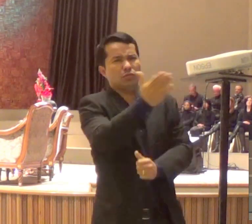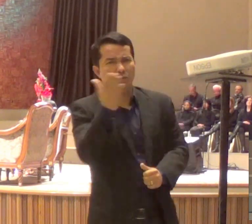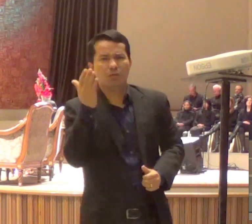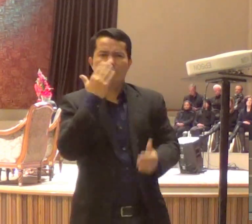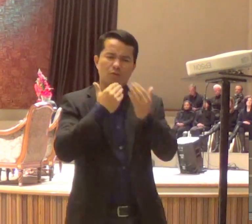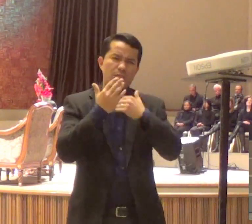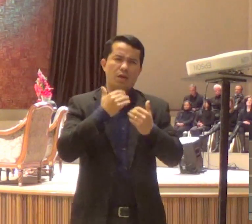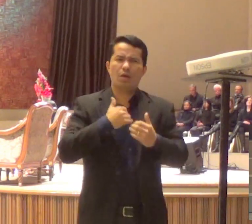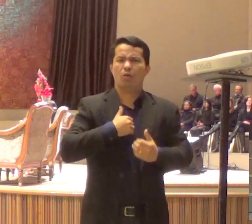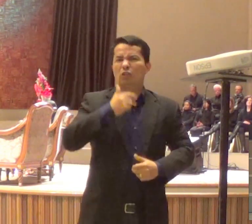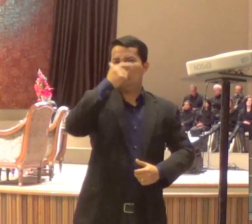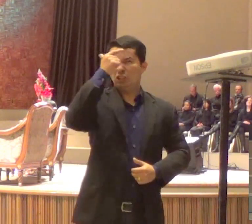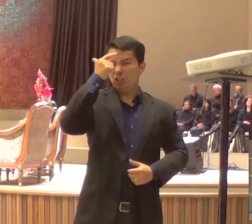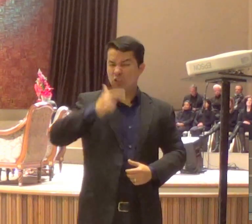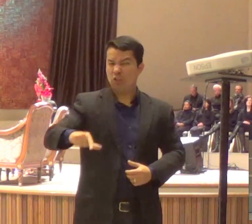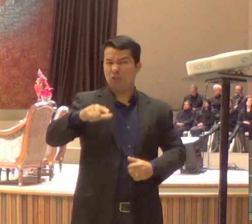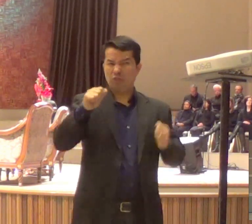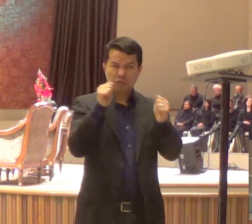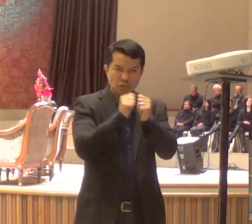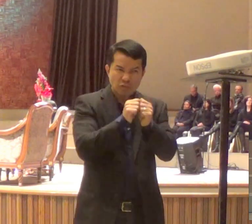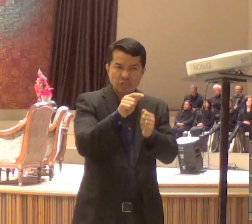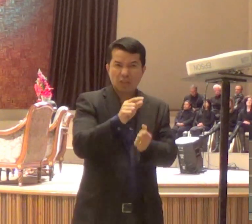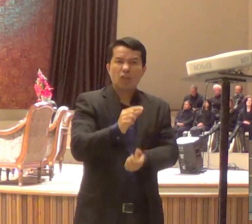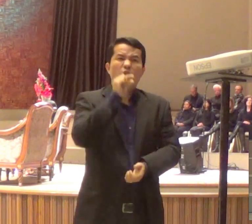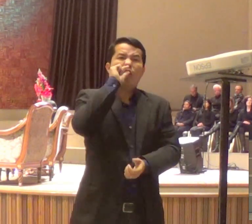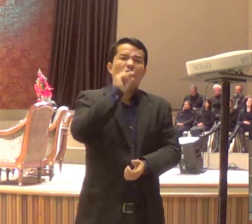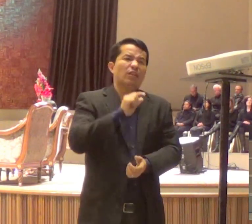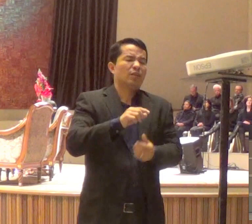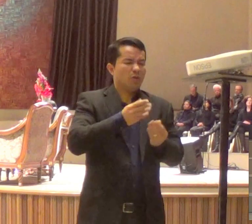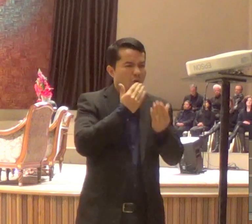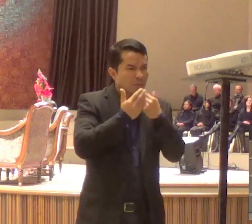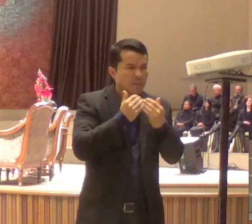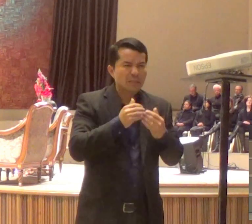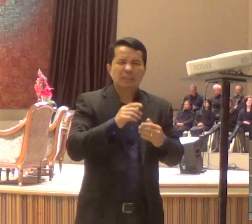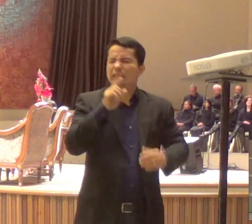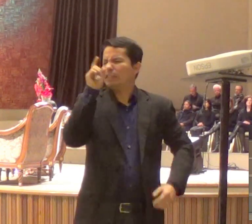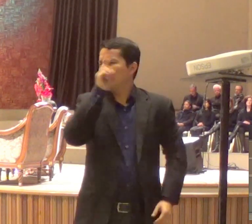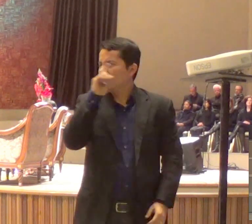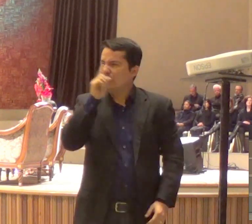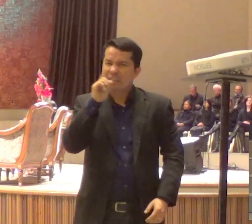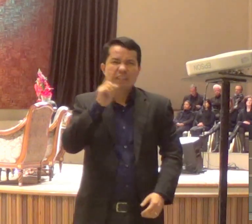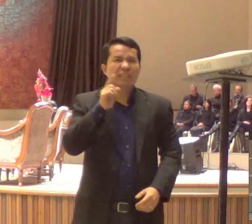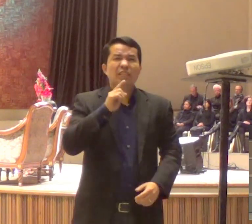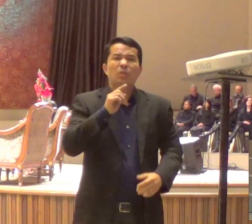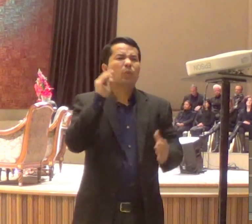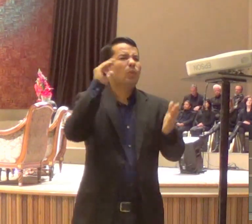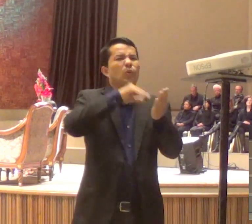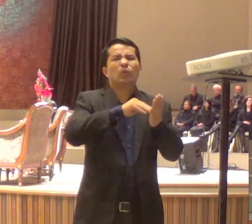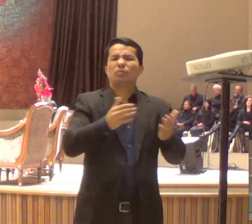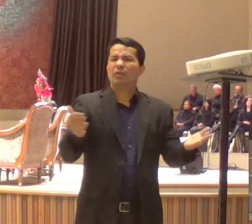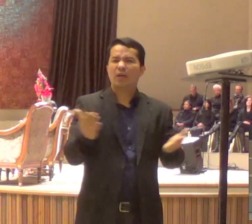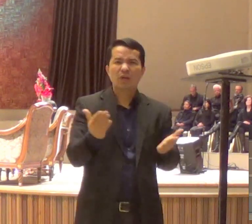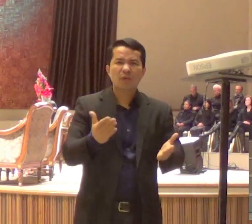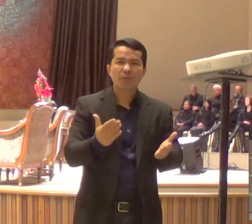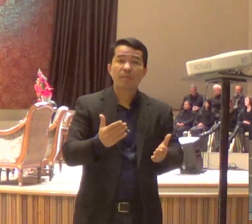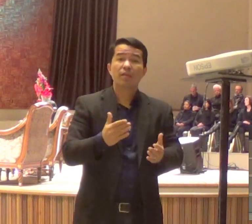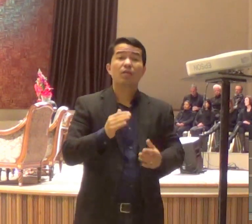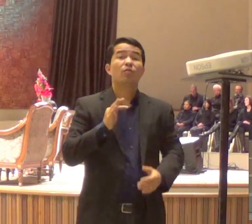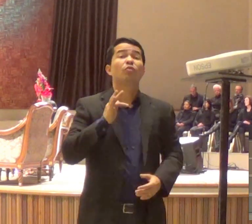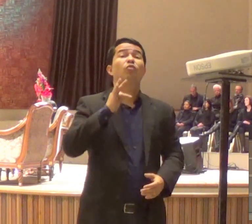beberia do suco dessa videira, até que ele voltasse de novo. Que ele nunca mais comeria